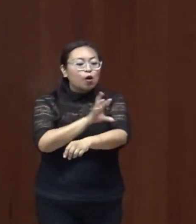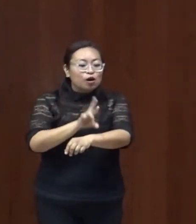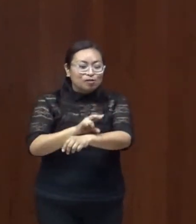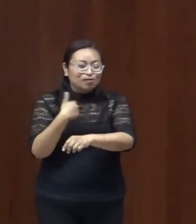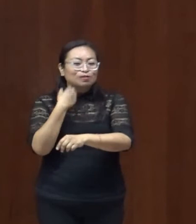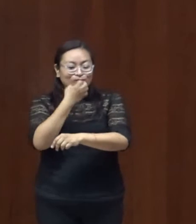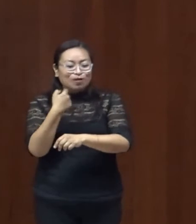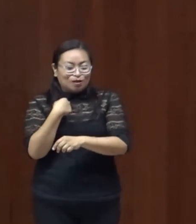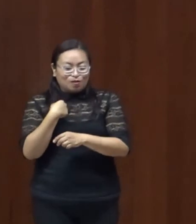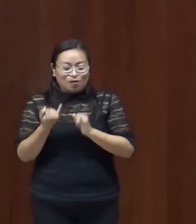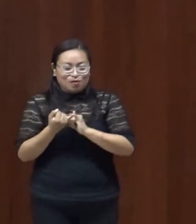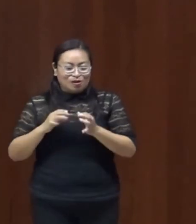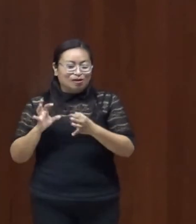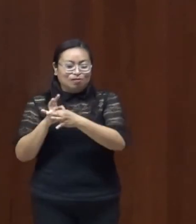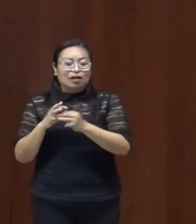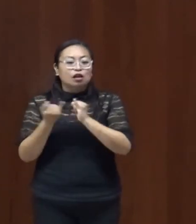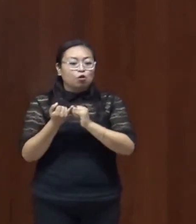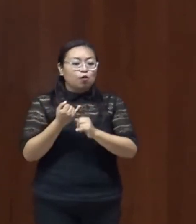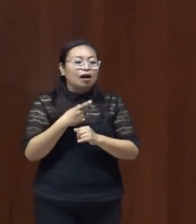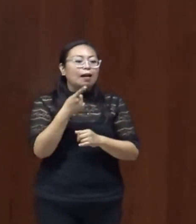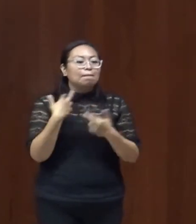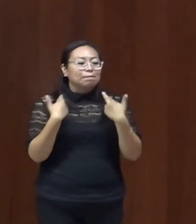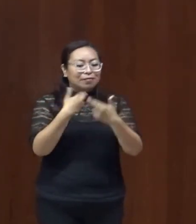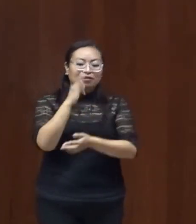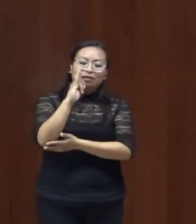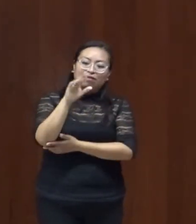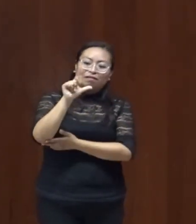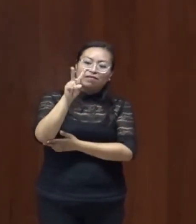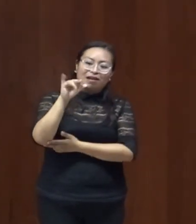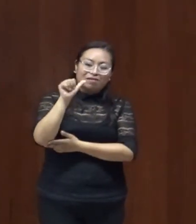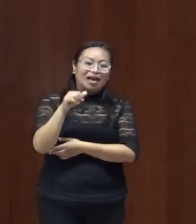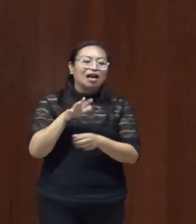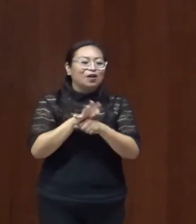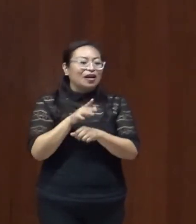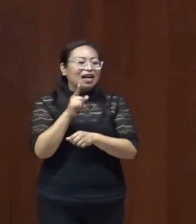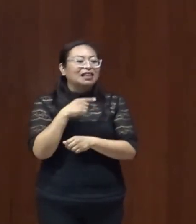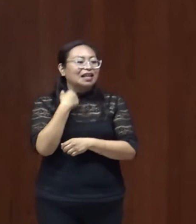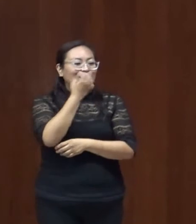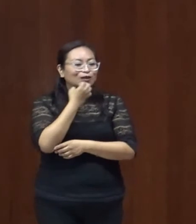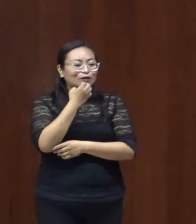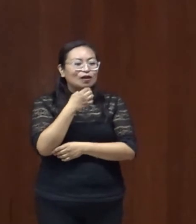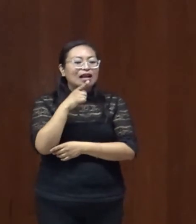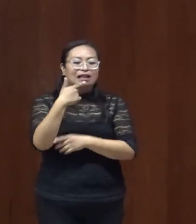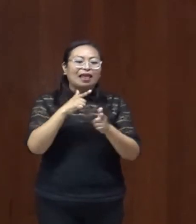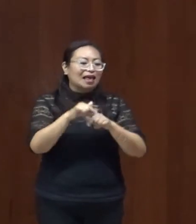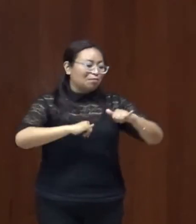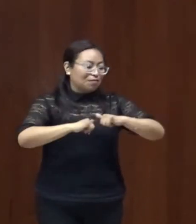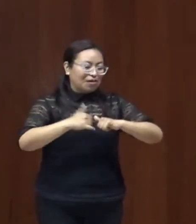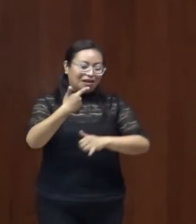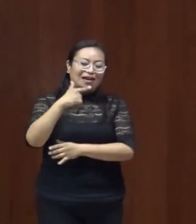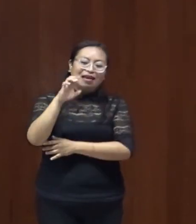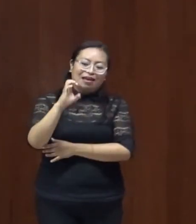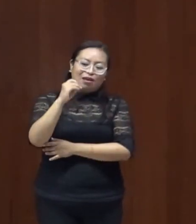yo provengo y de la maestra Flavia del colegio de geografía que pues somos dos de las intersecciones